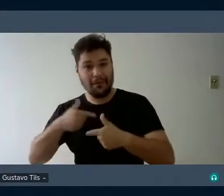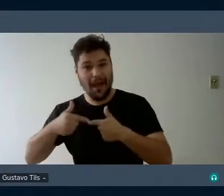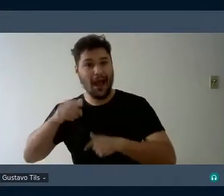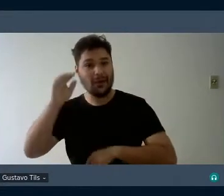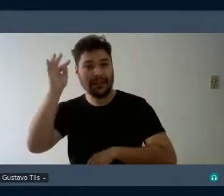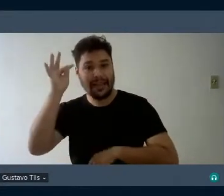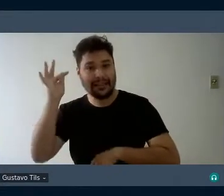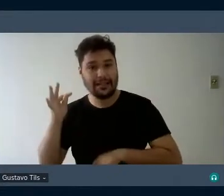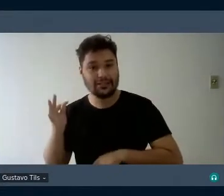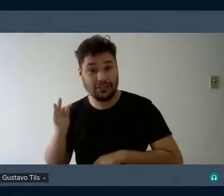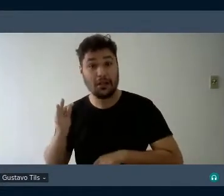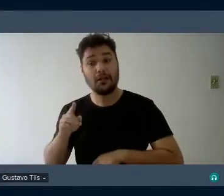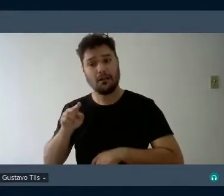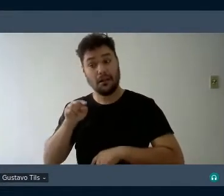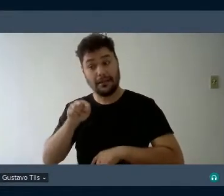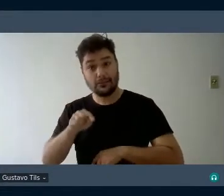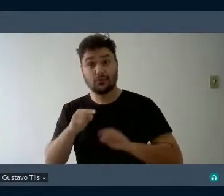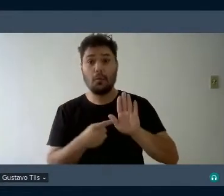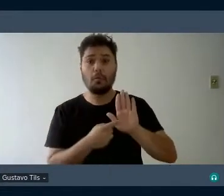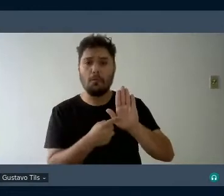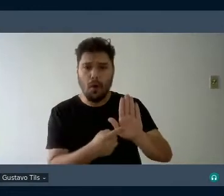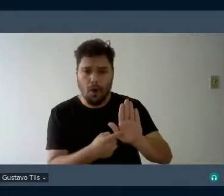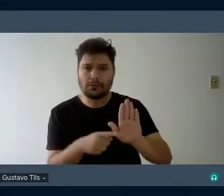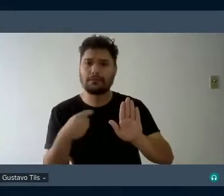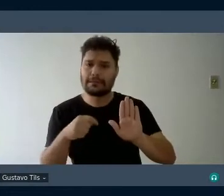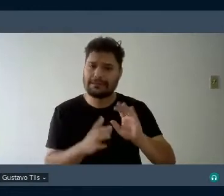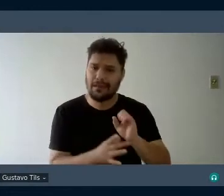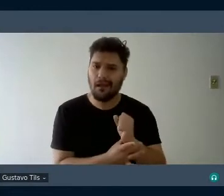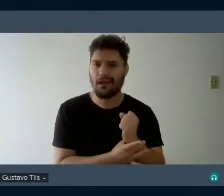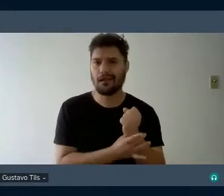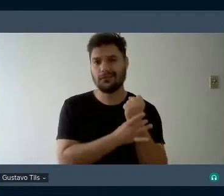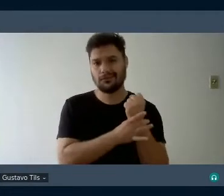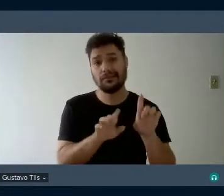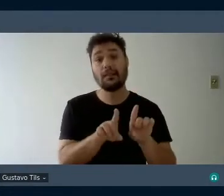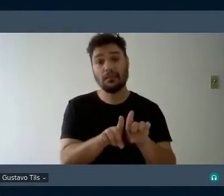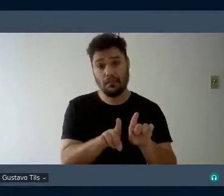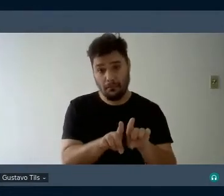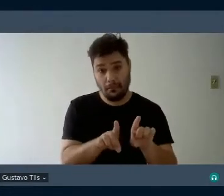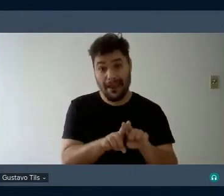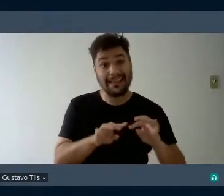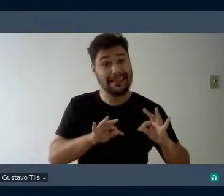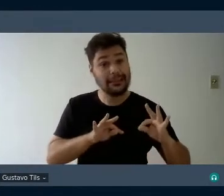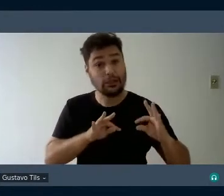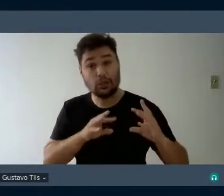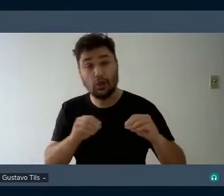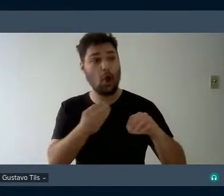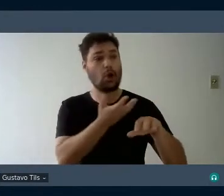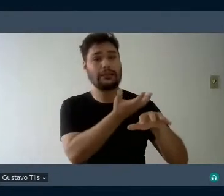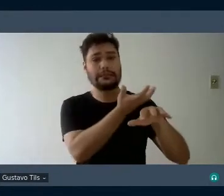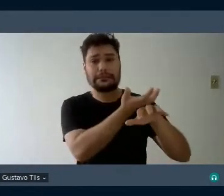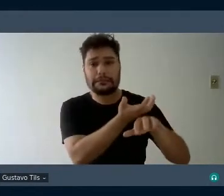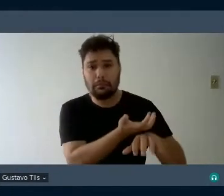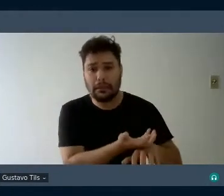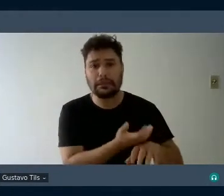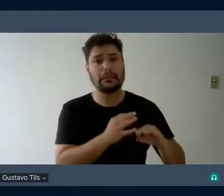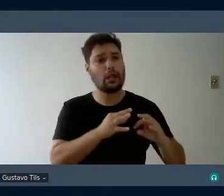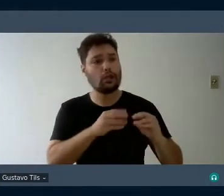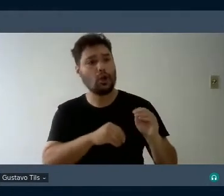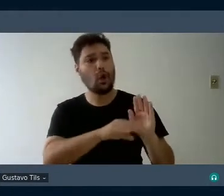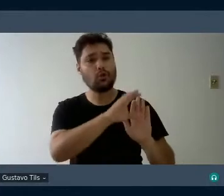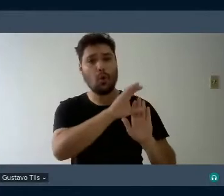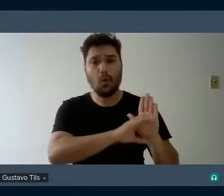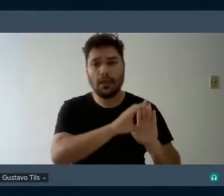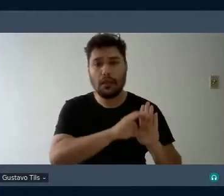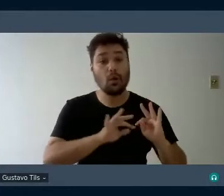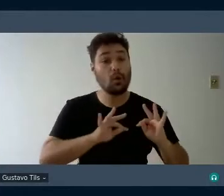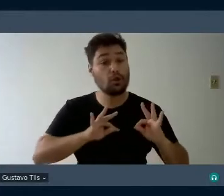para a necessidade de garantia também em todos os currículos, em todas as atividades, em todas as escolas,